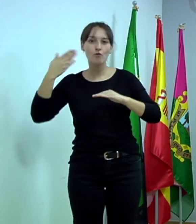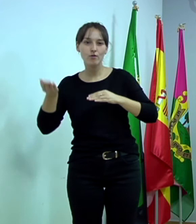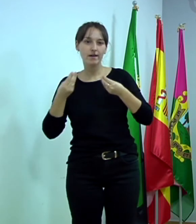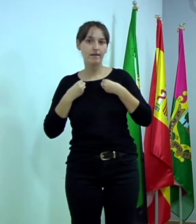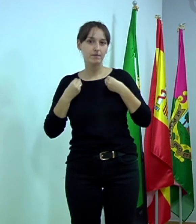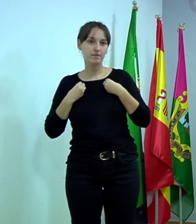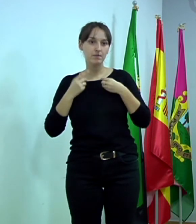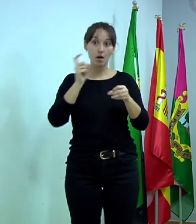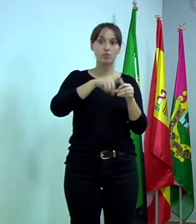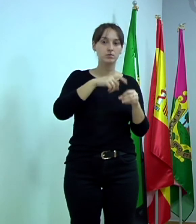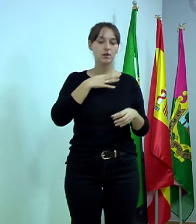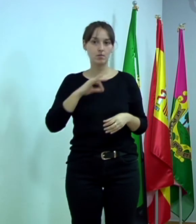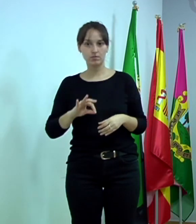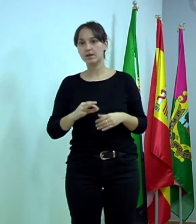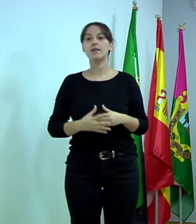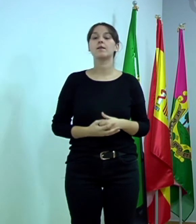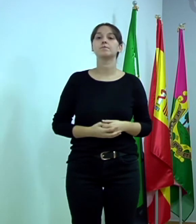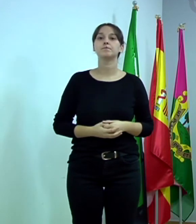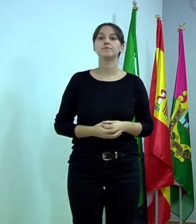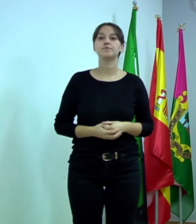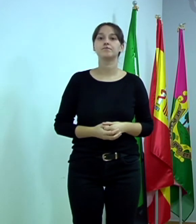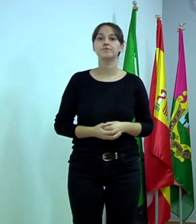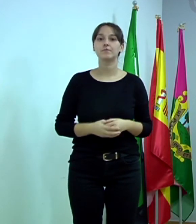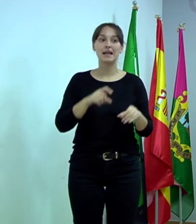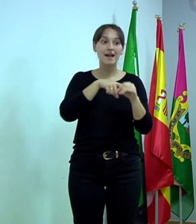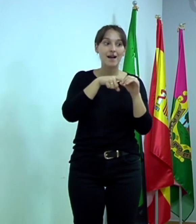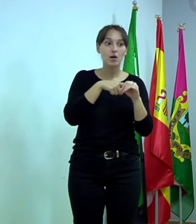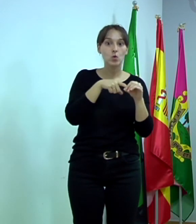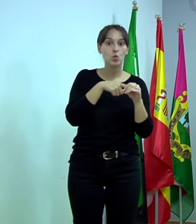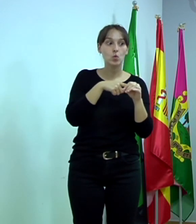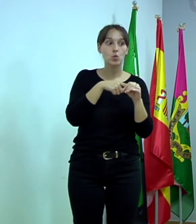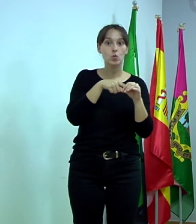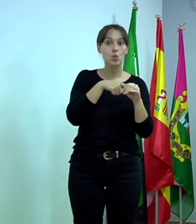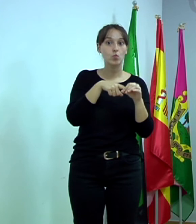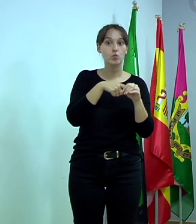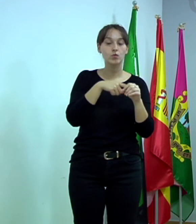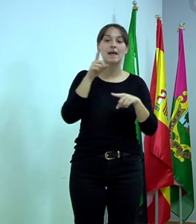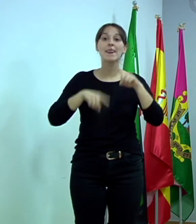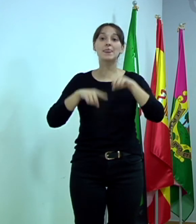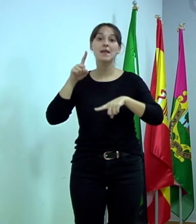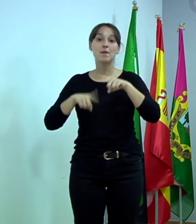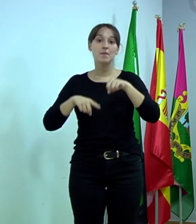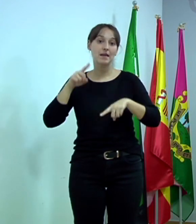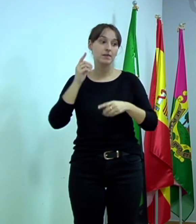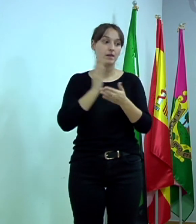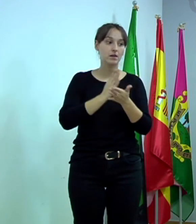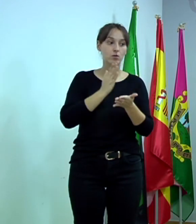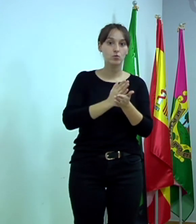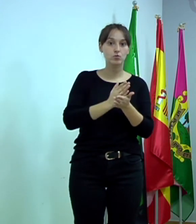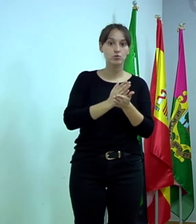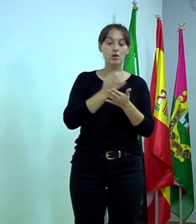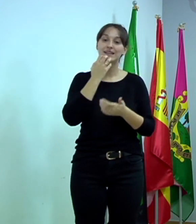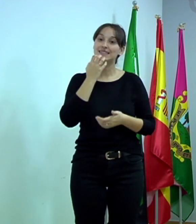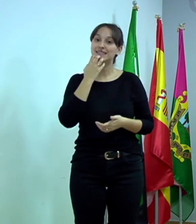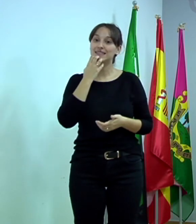Bueno, pues vamos a ver, la limitación, pues depende de qué se trate el ciclo. Si el ciclo a lo mejor es un